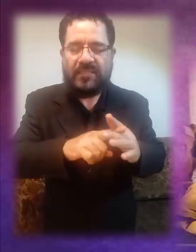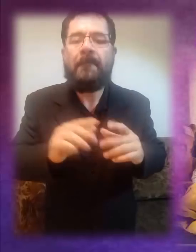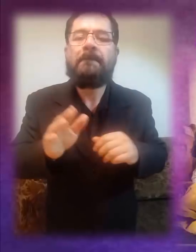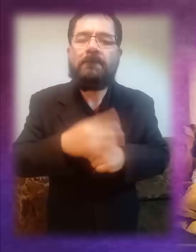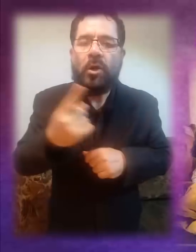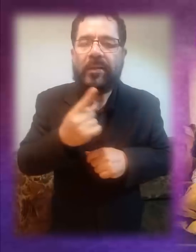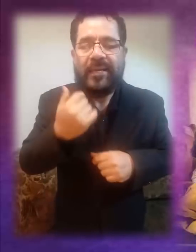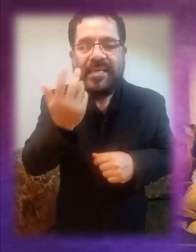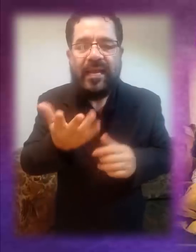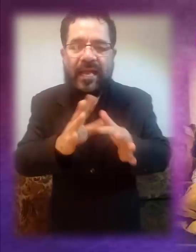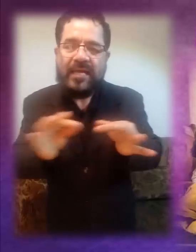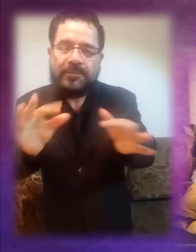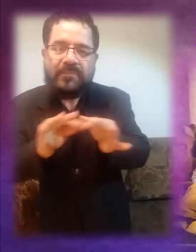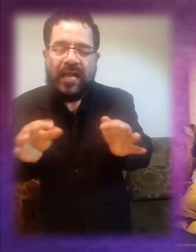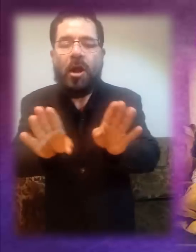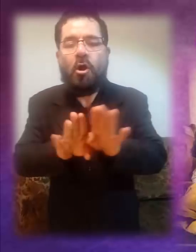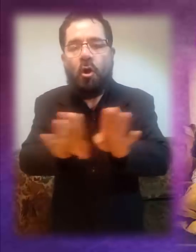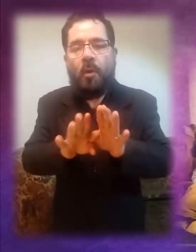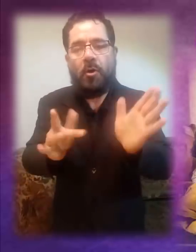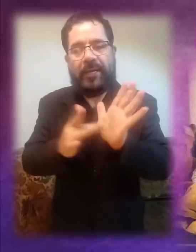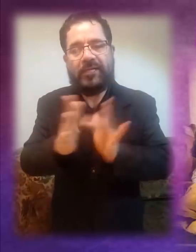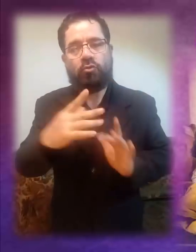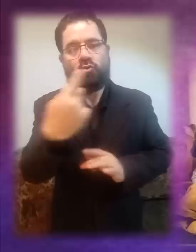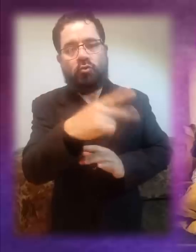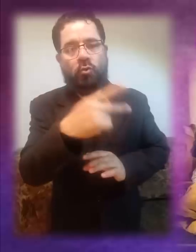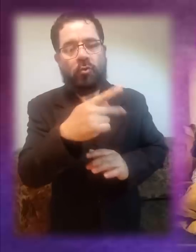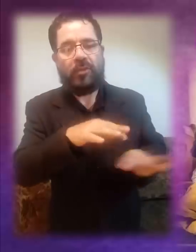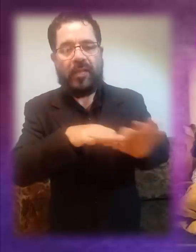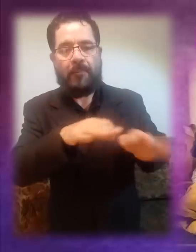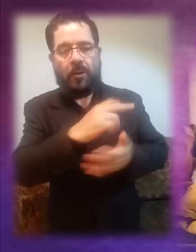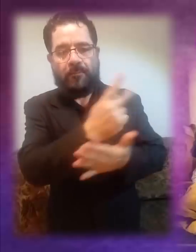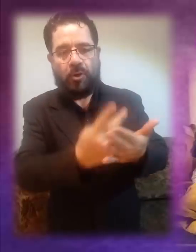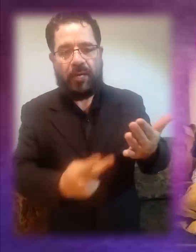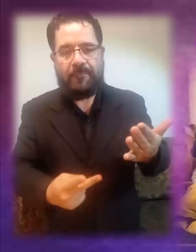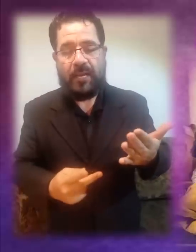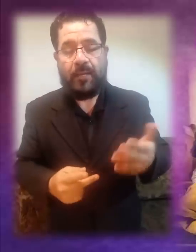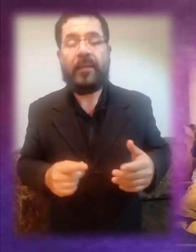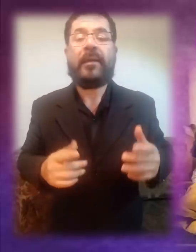como para presentarnos desde el comienzo el programa de Jesús.